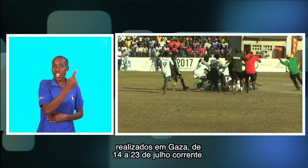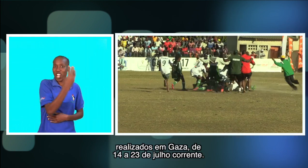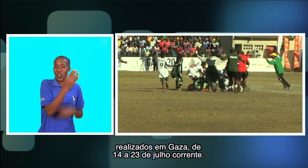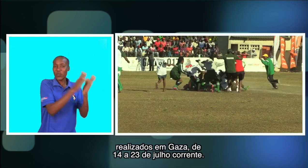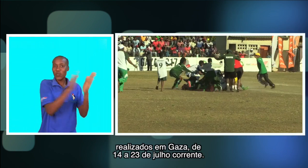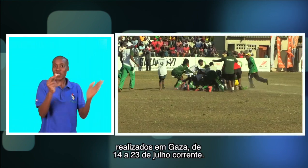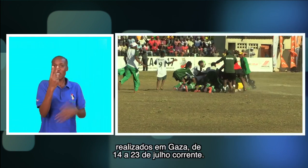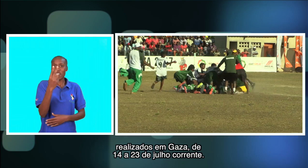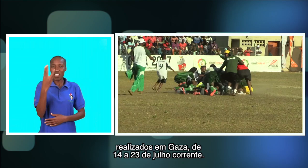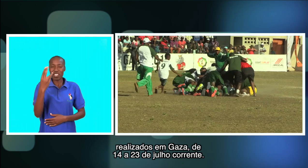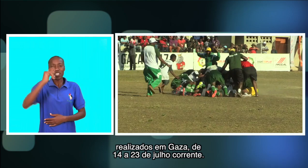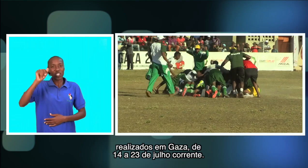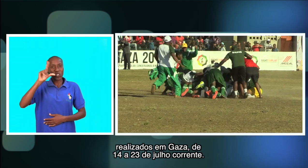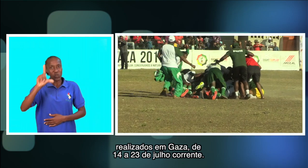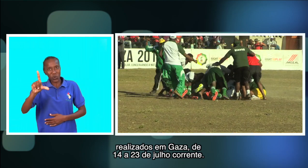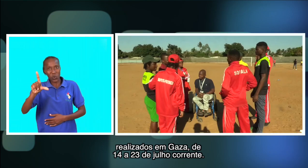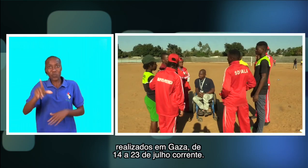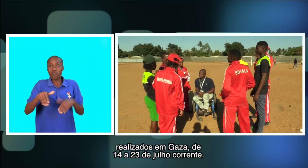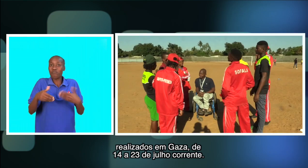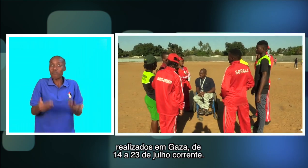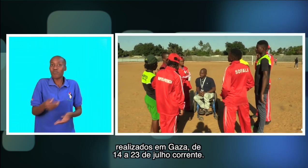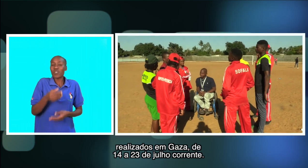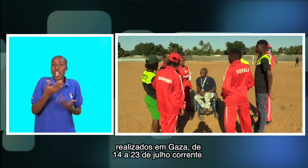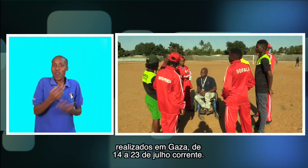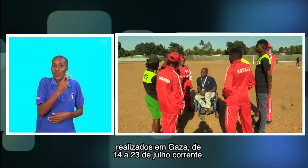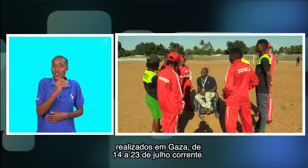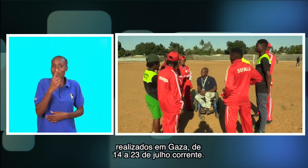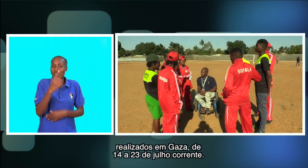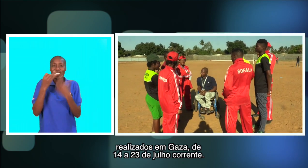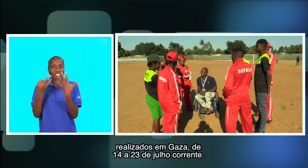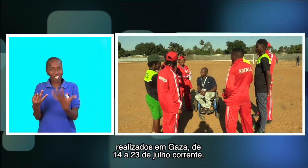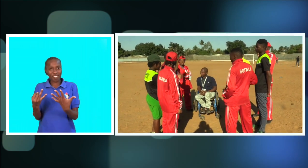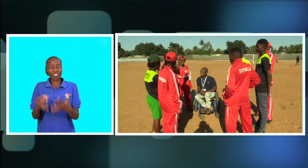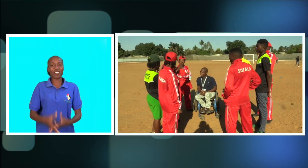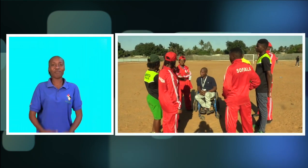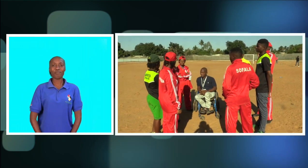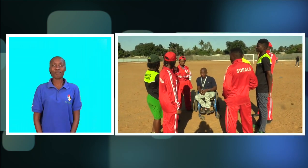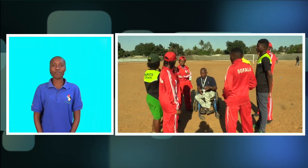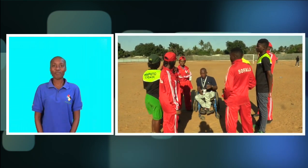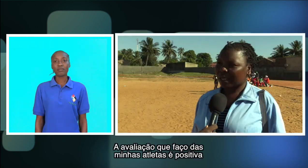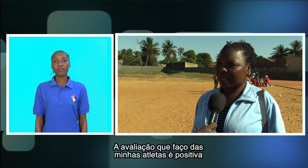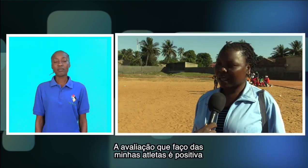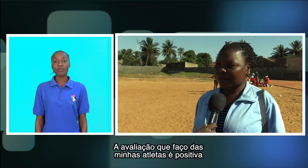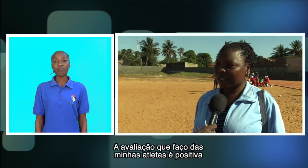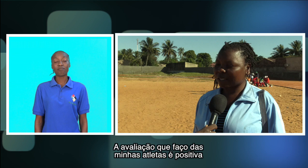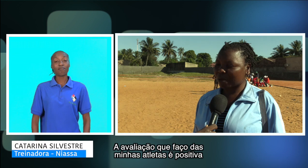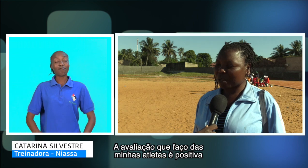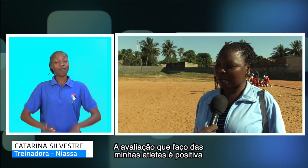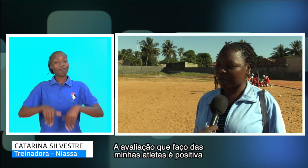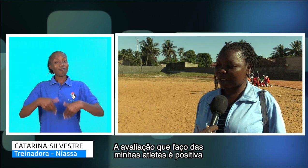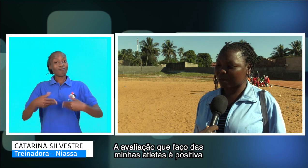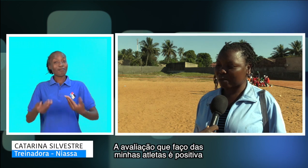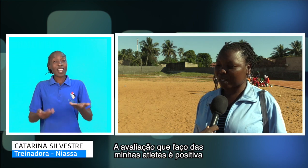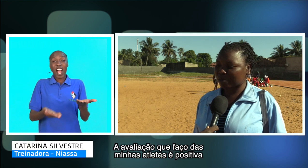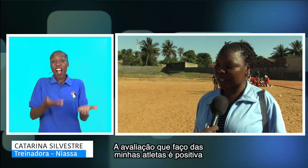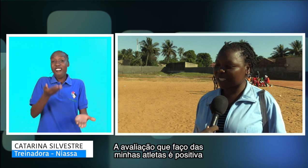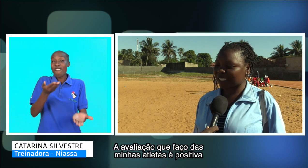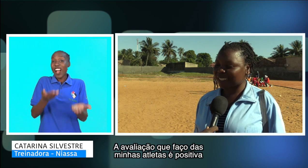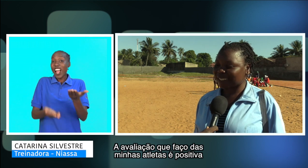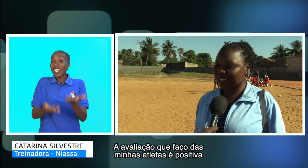Gaza, de 14 a 23 de julho, 40. A avaliação que eu faço das minhas atletas